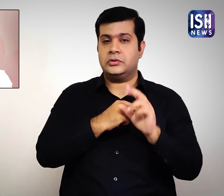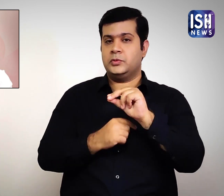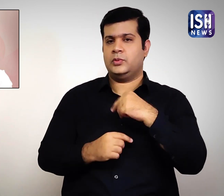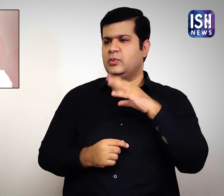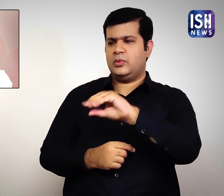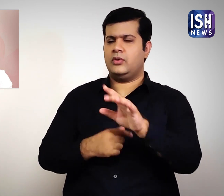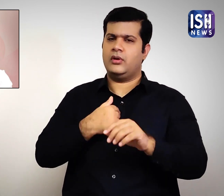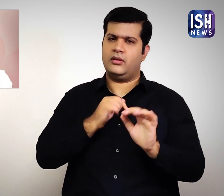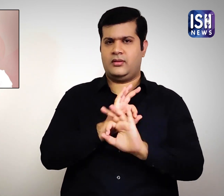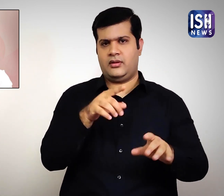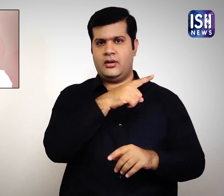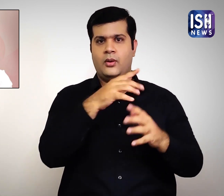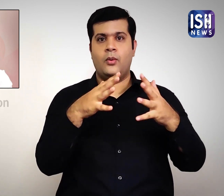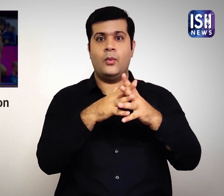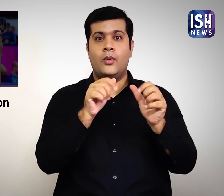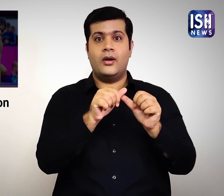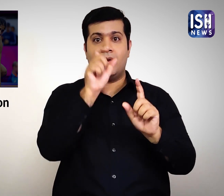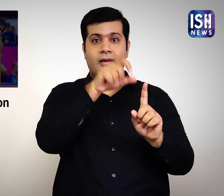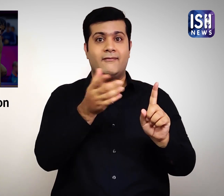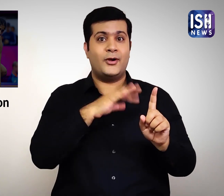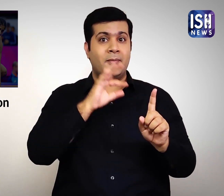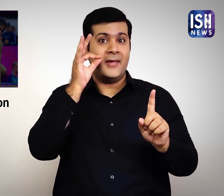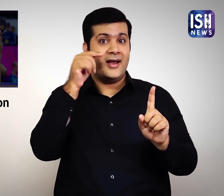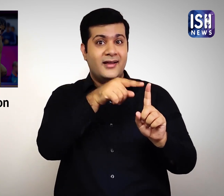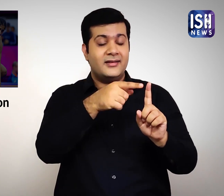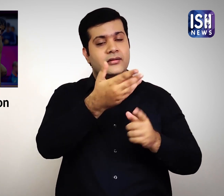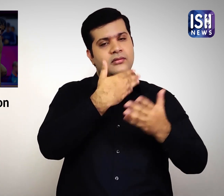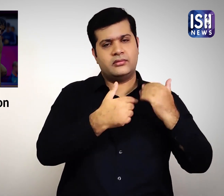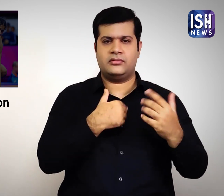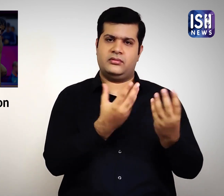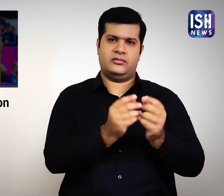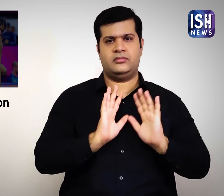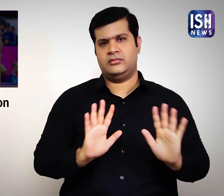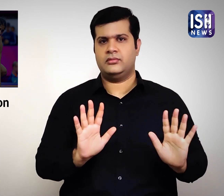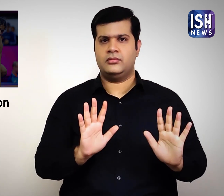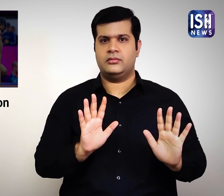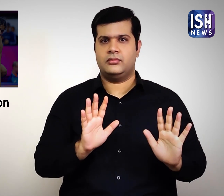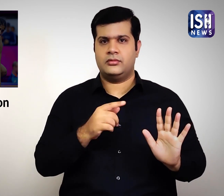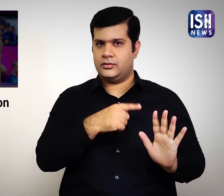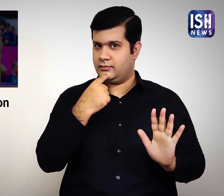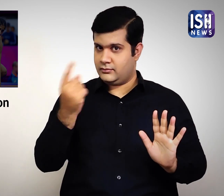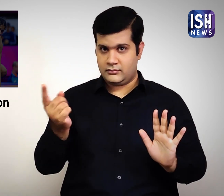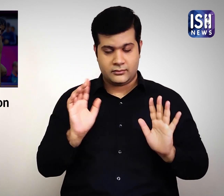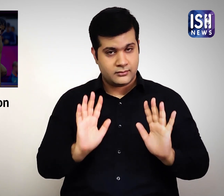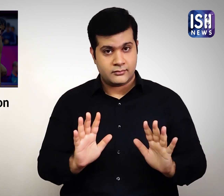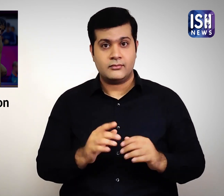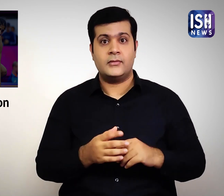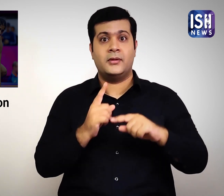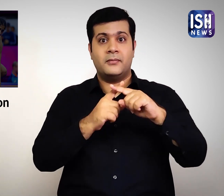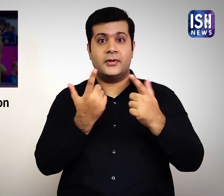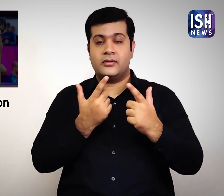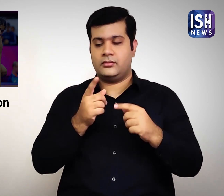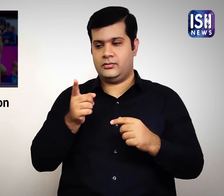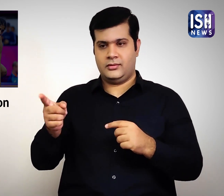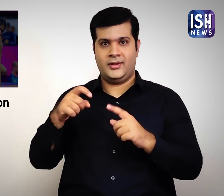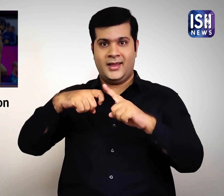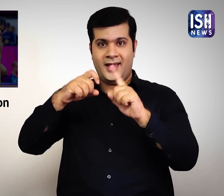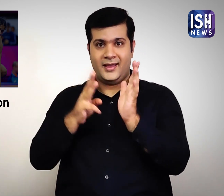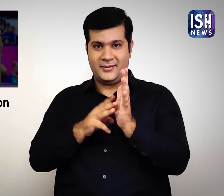कि वह अपनी नीजी कोच वॉलर एकोस जो हंगरी से है उनके साथ प्रशीक्षन करेंगी। एक दिन विनेश का